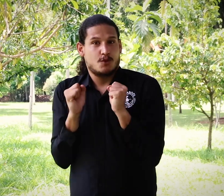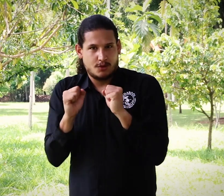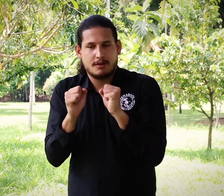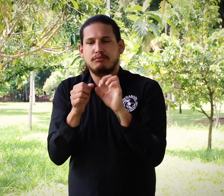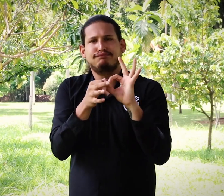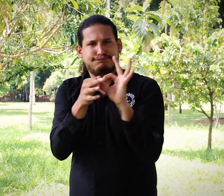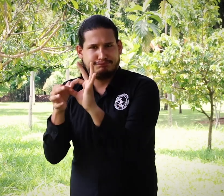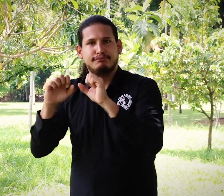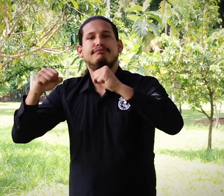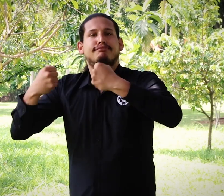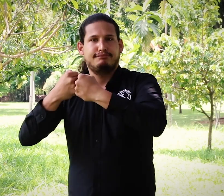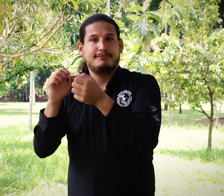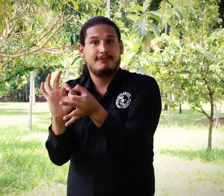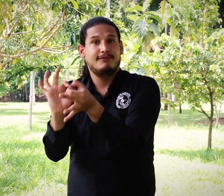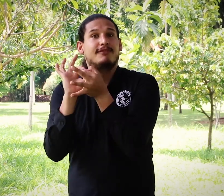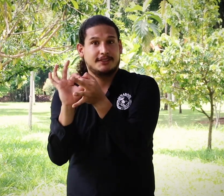Educación de Bogotá en convenio con FENASCOL.